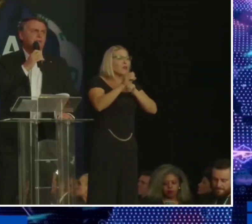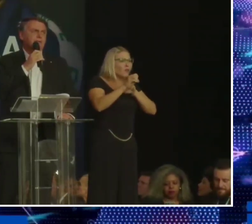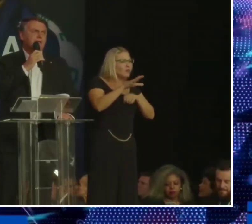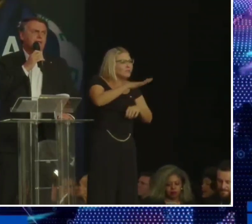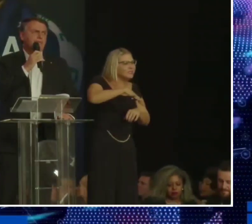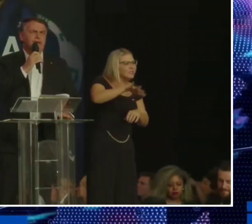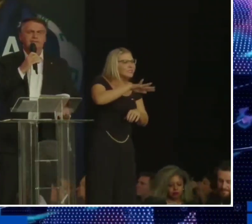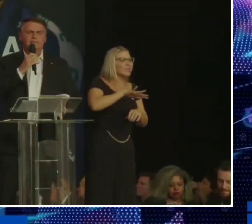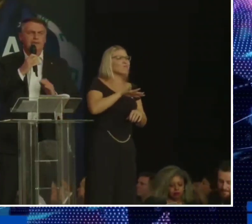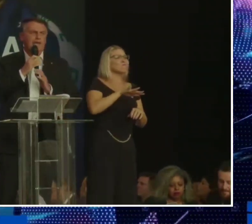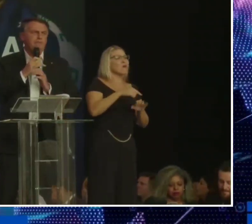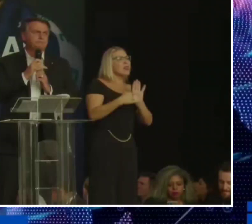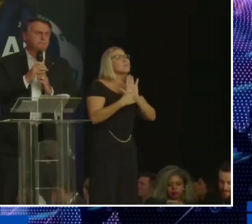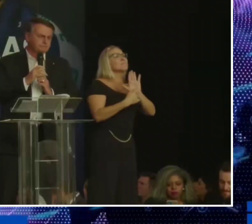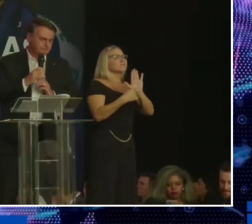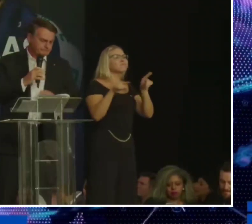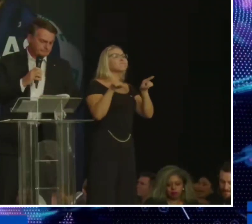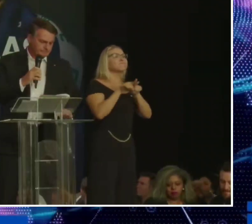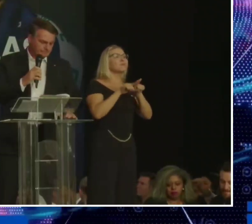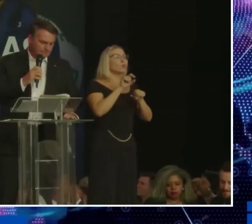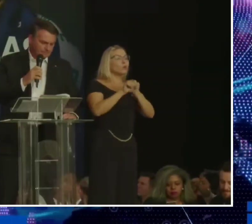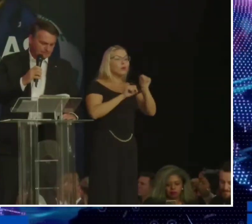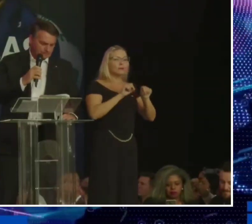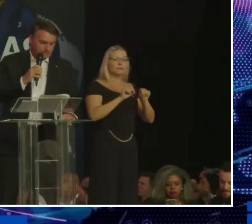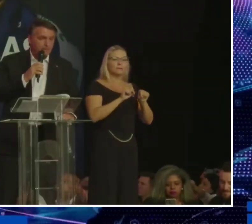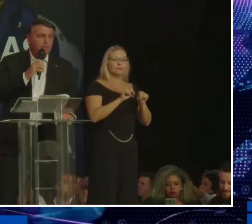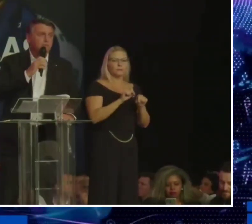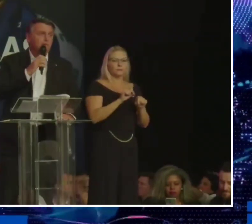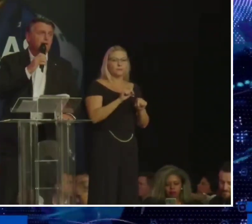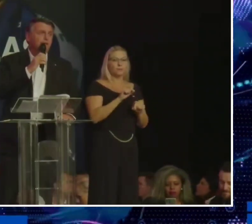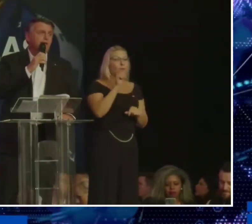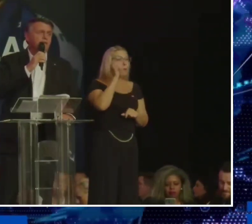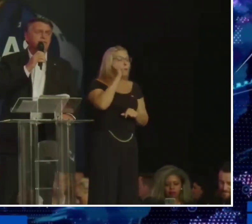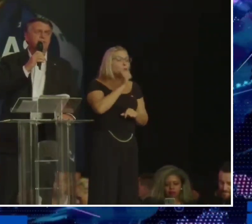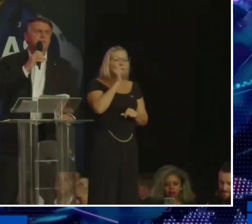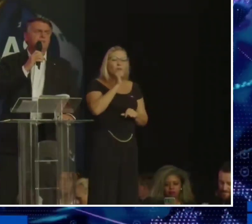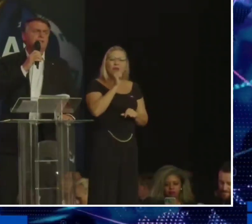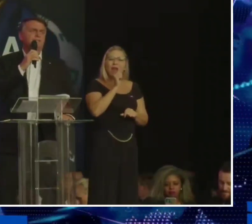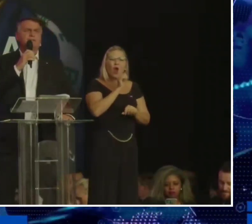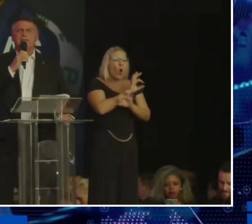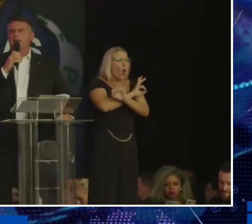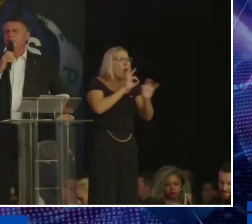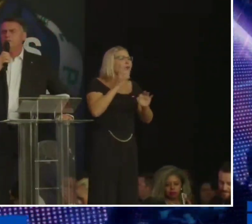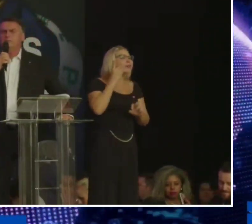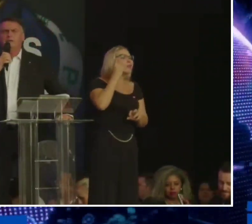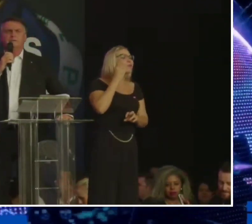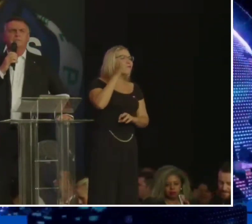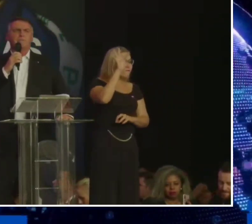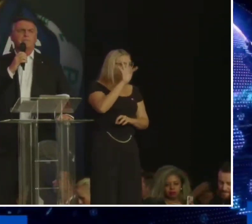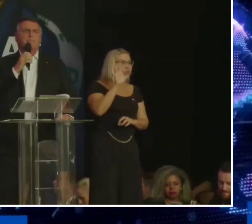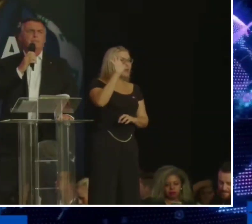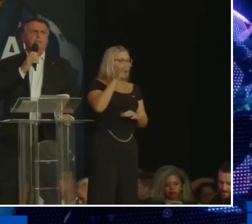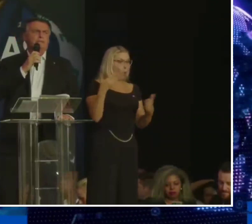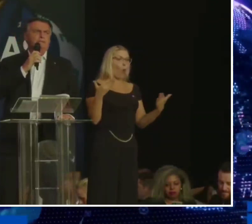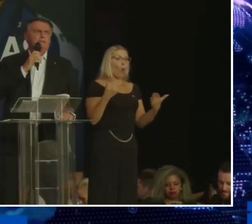se revela também uma grande deputada federal do momento.